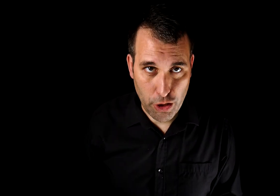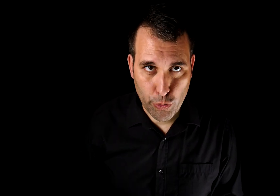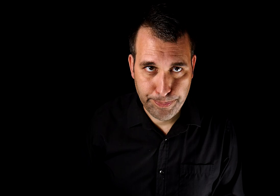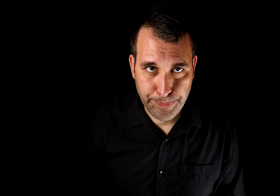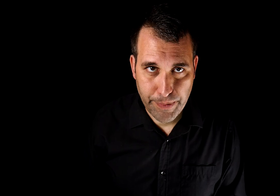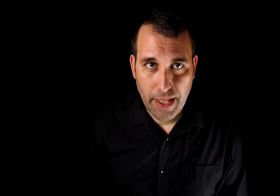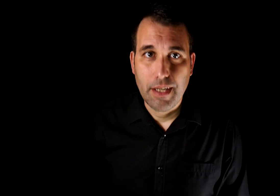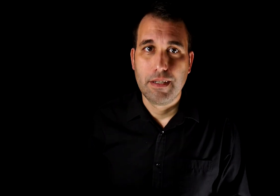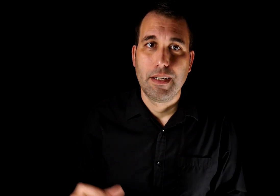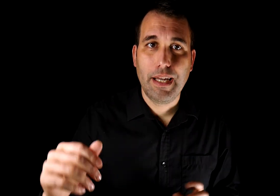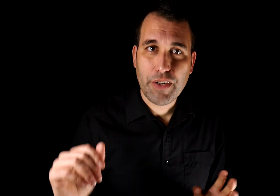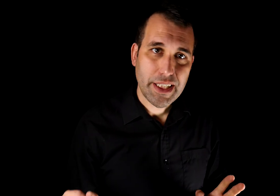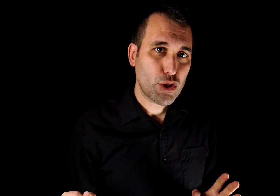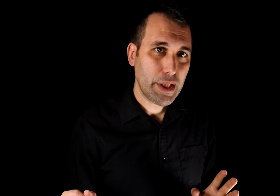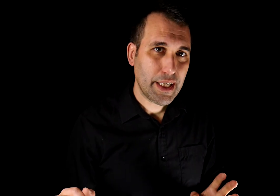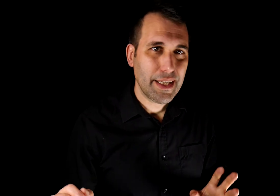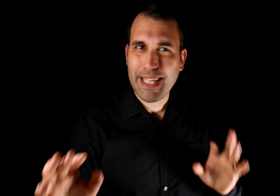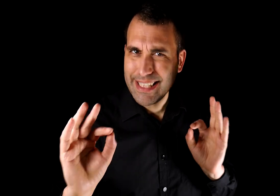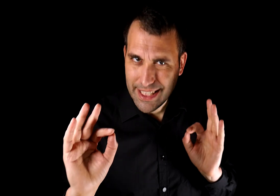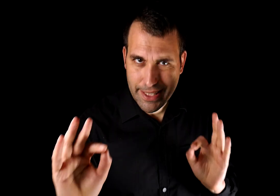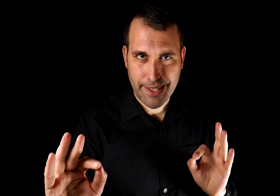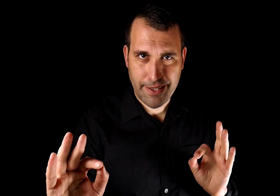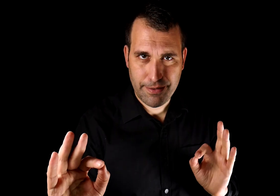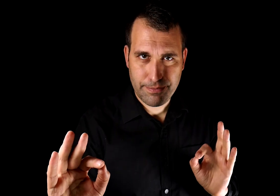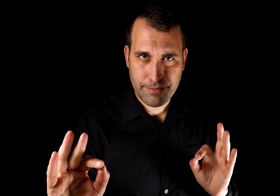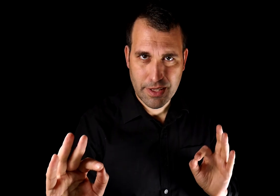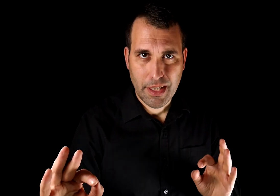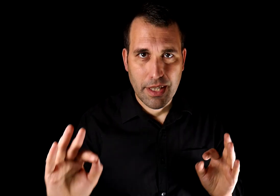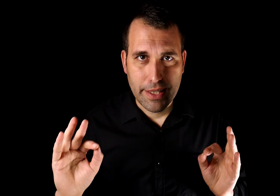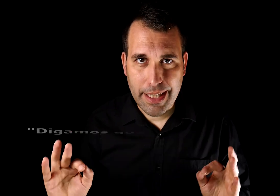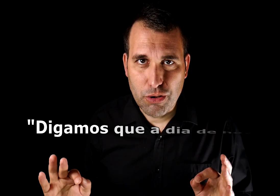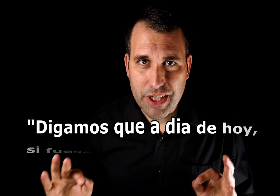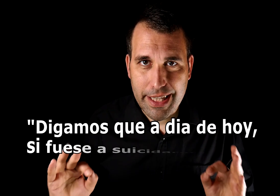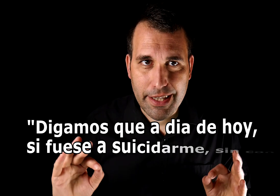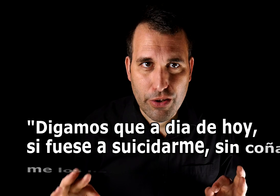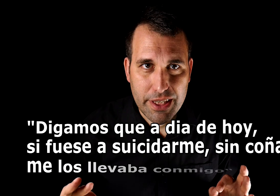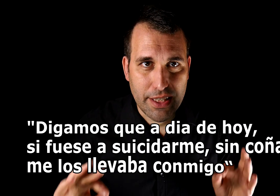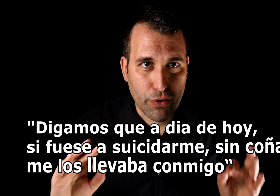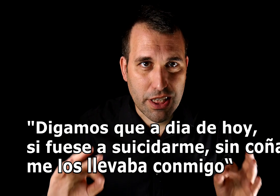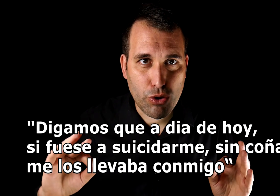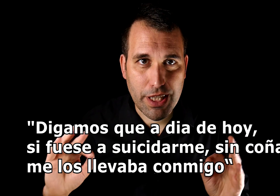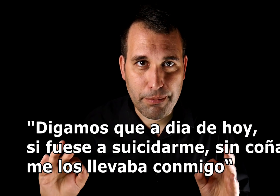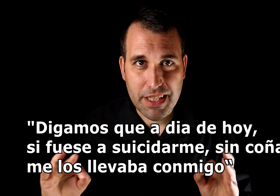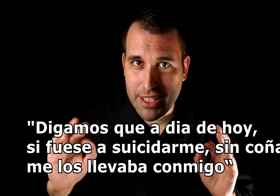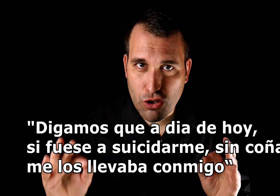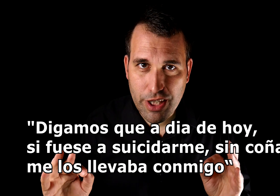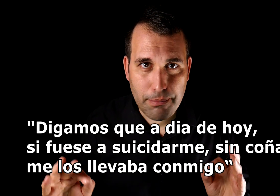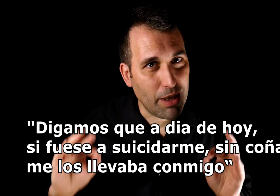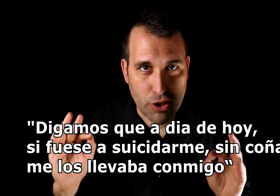ello. La frase que suelta es la siguiente. Digamos que a día de hoy, si fuese a suicidarme, sin coña me los